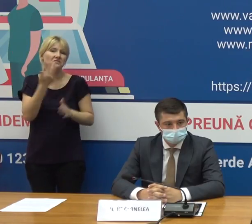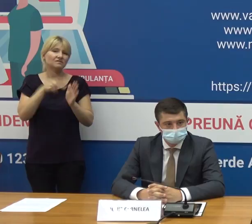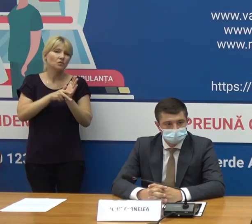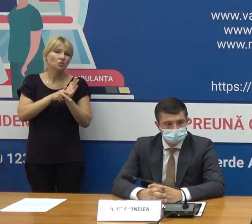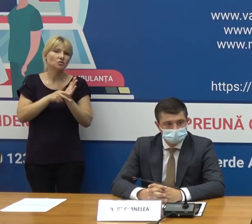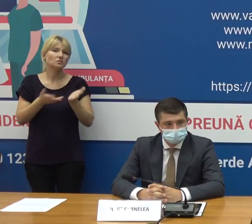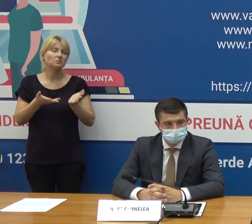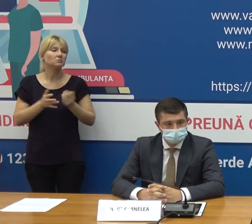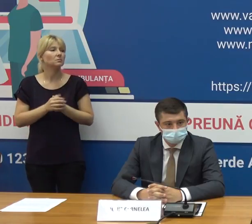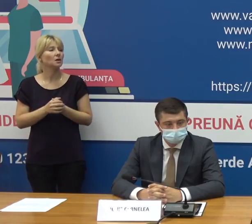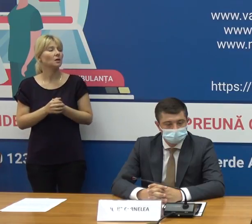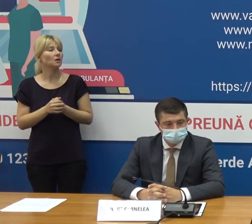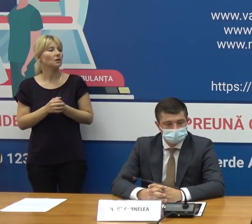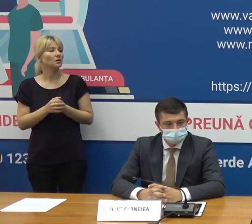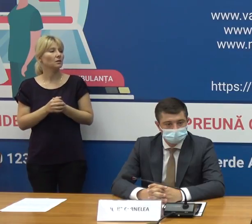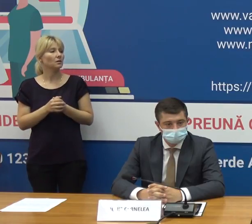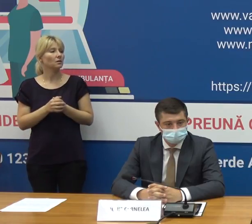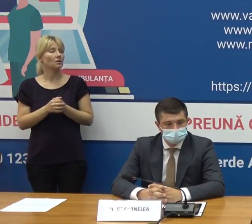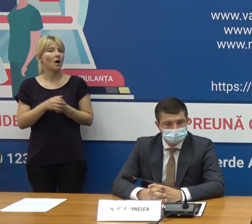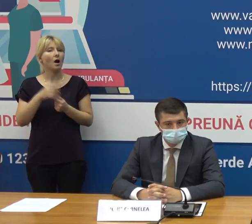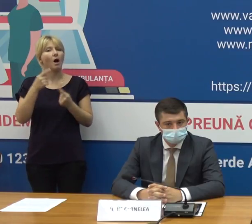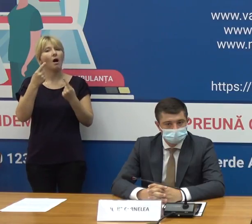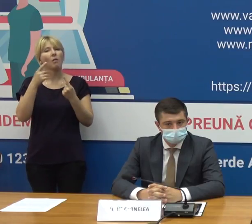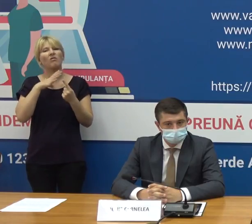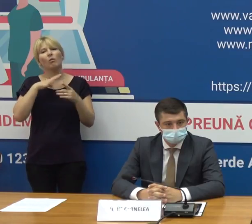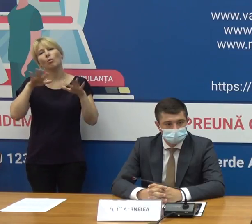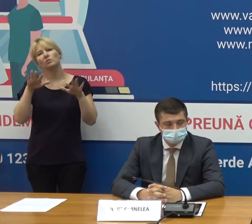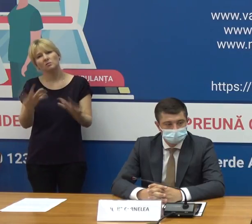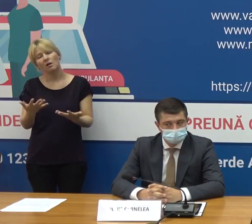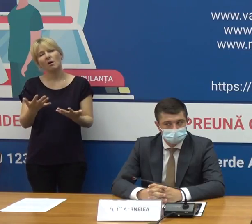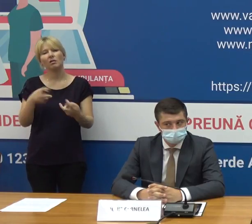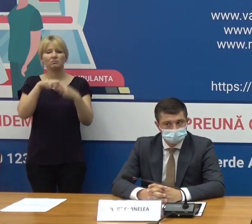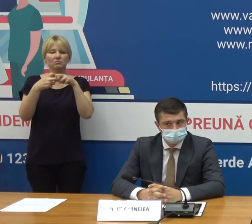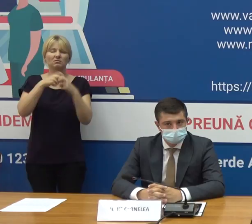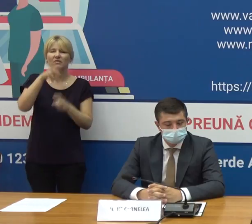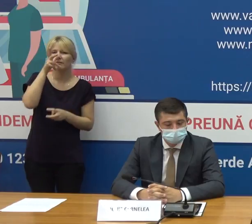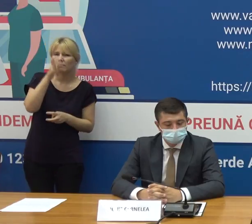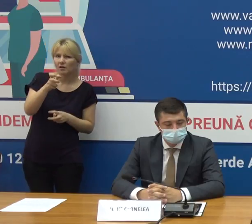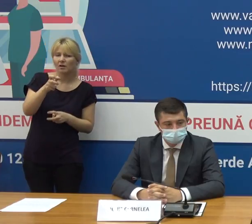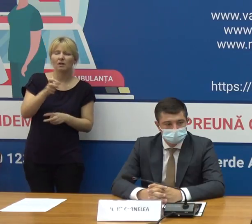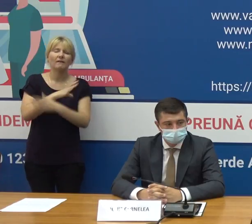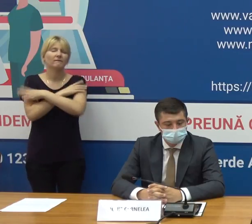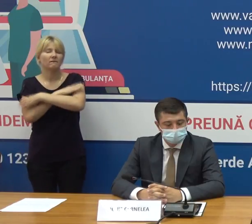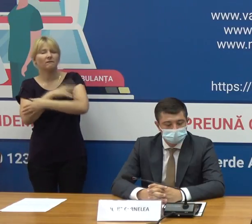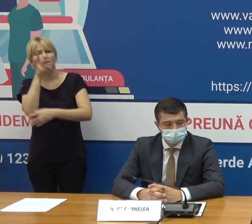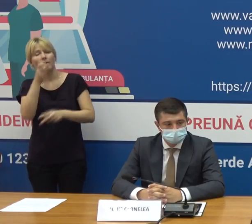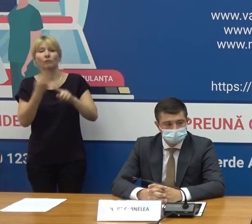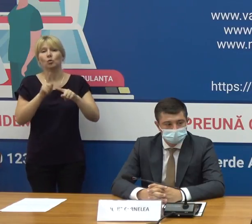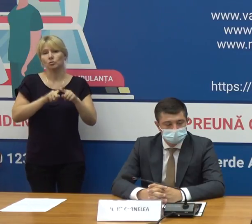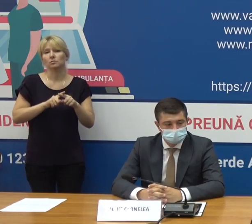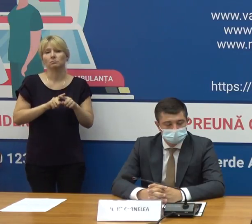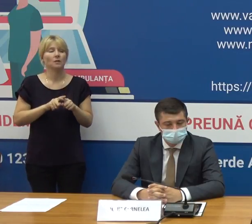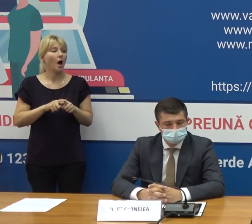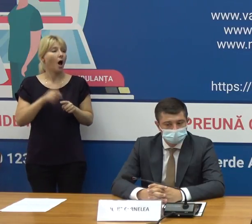,5 grade oboseală dureri musculare și dureri articulare în jur de 7